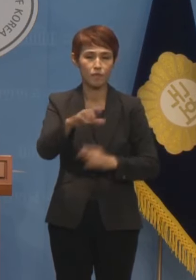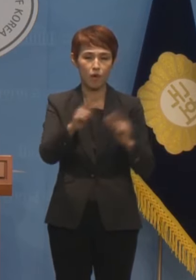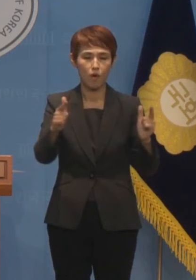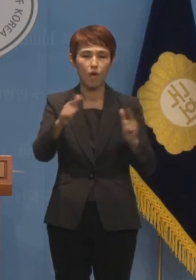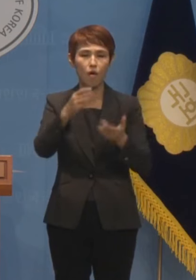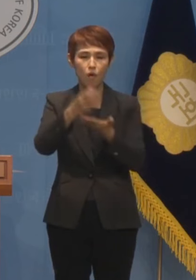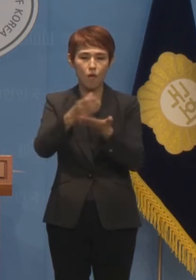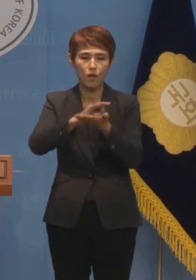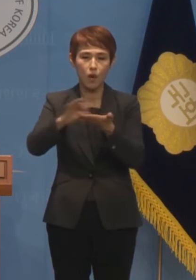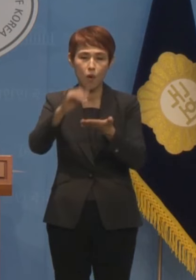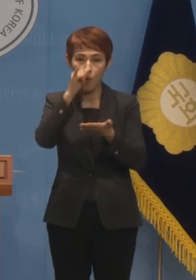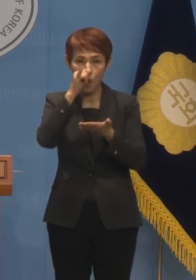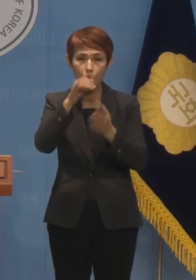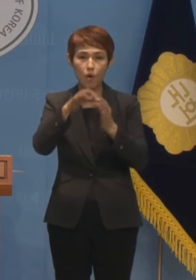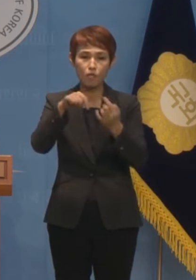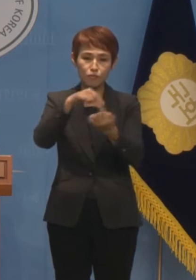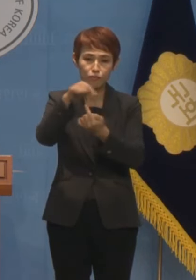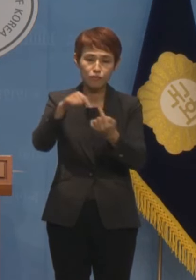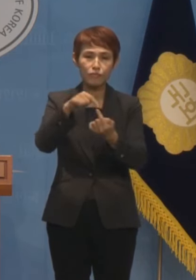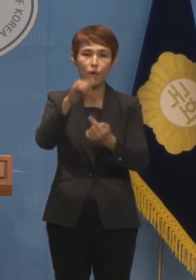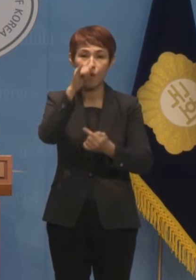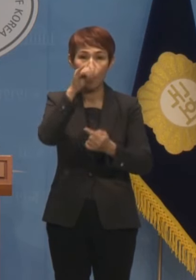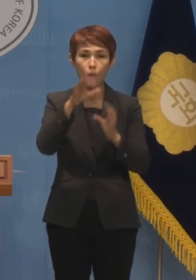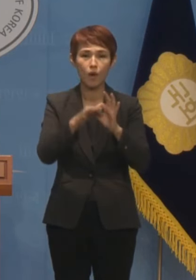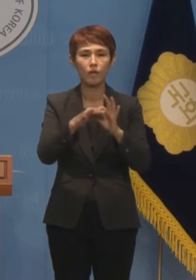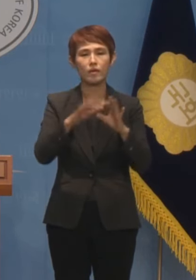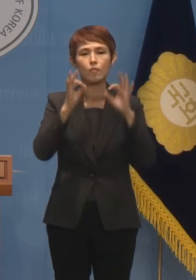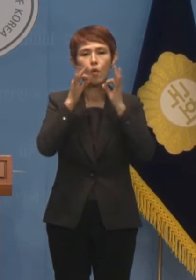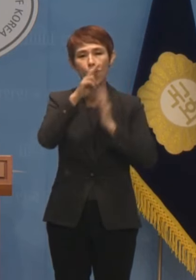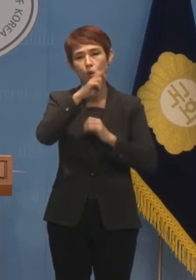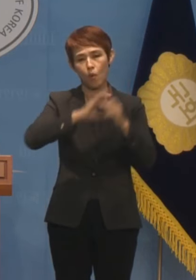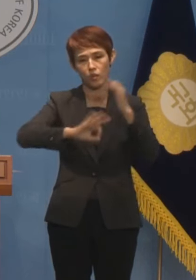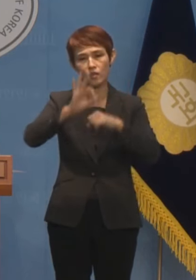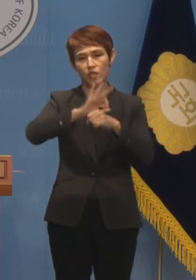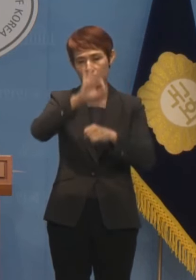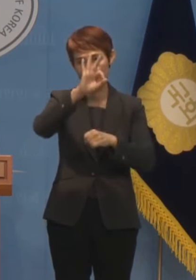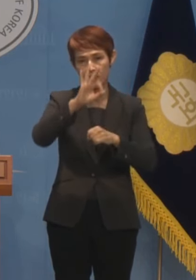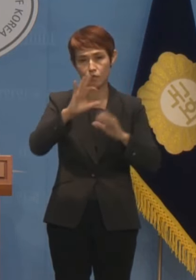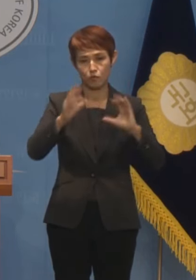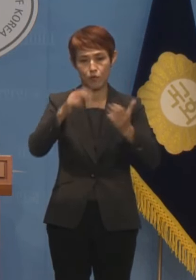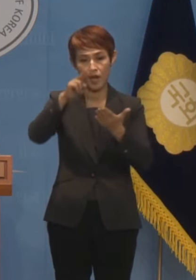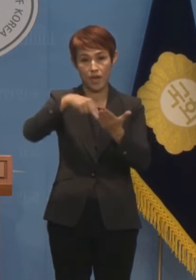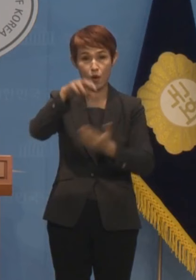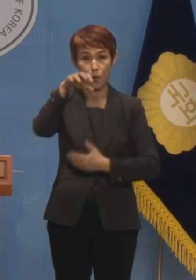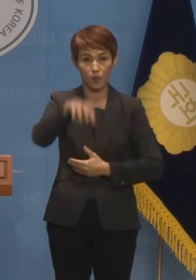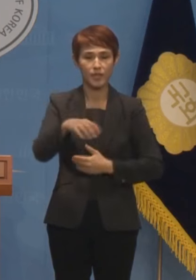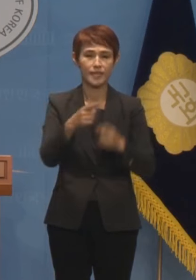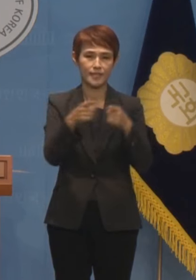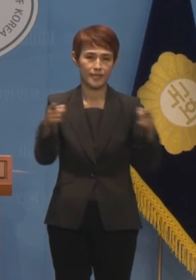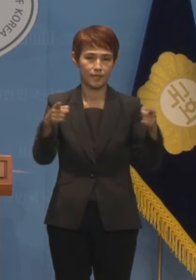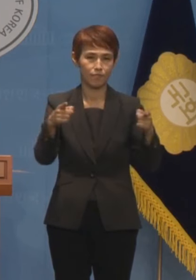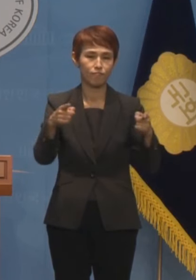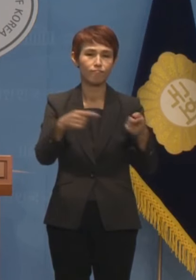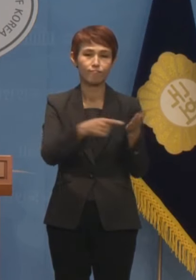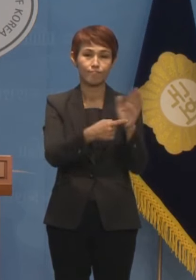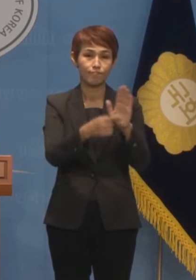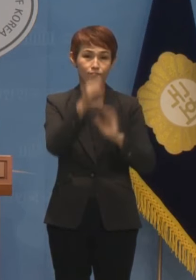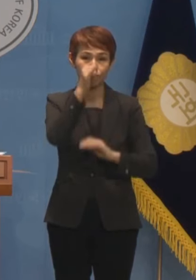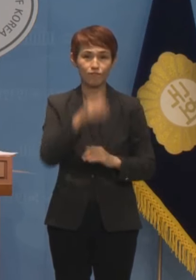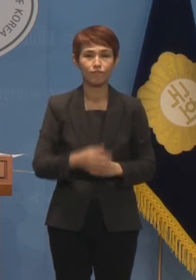순환시스템 도입 행사가 금요일 오전 10시 국회 도서관 1층 카페에서 개최될 예정입니다.